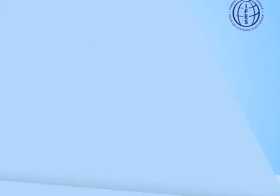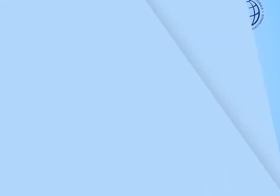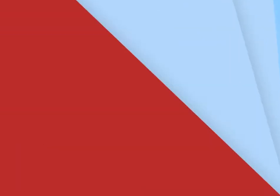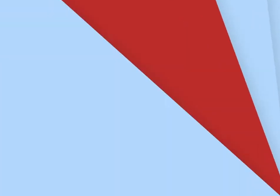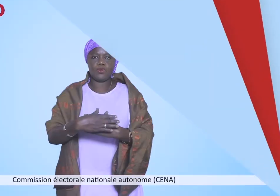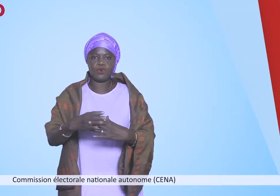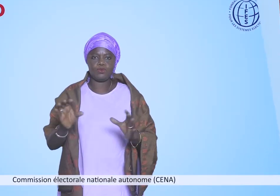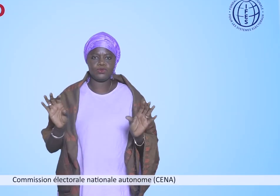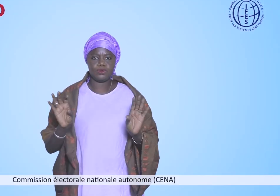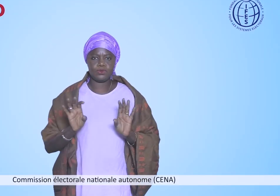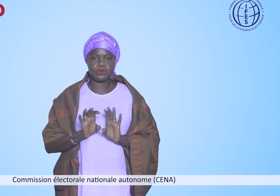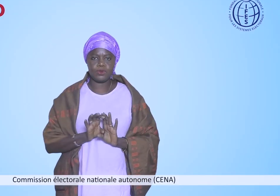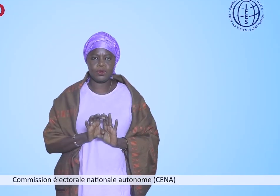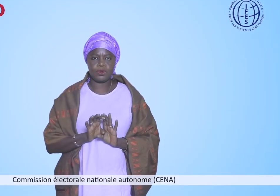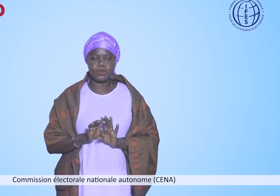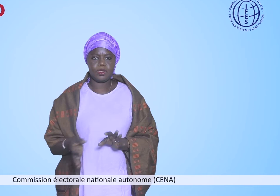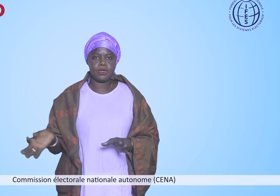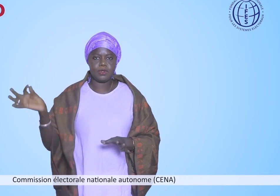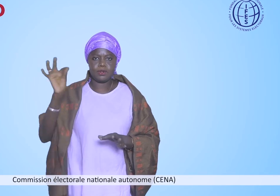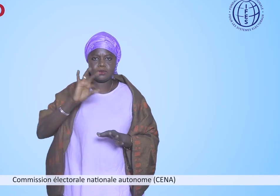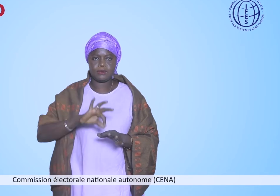Commission électorale nationale autonome